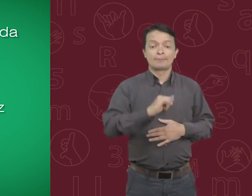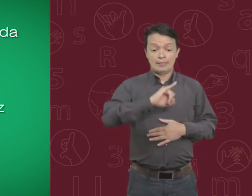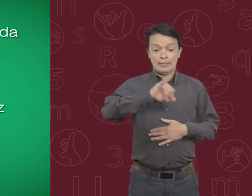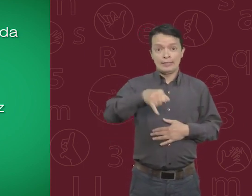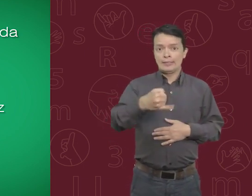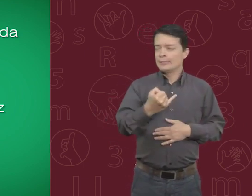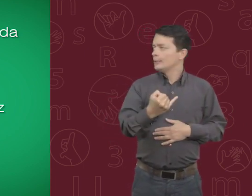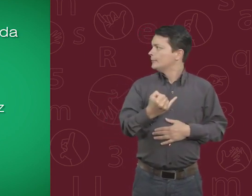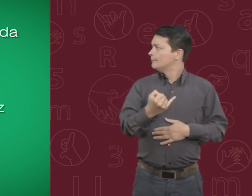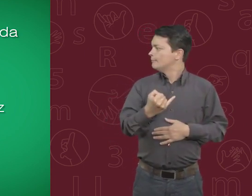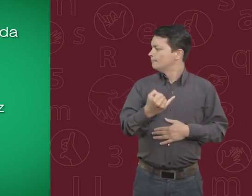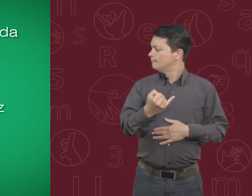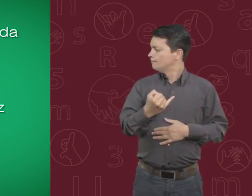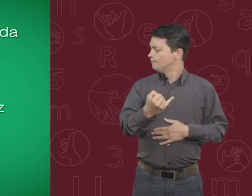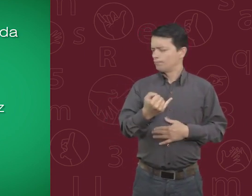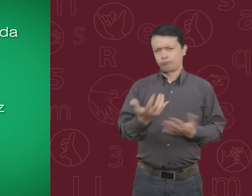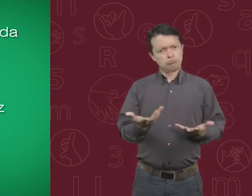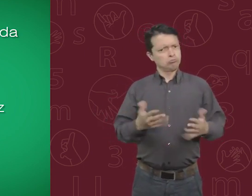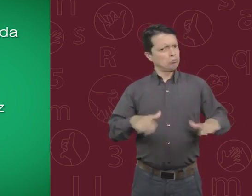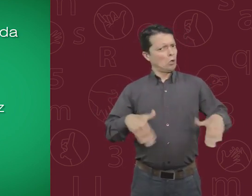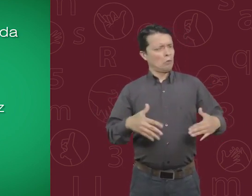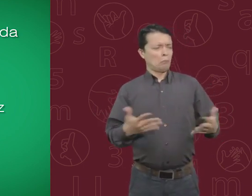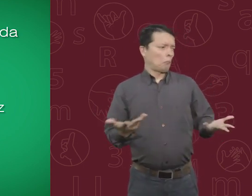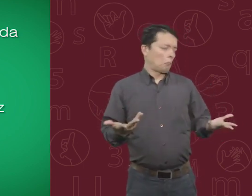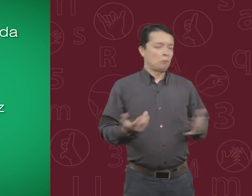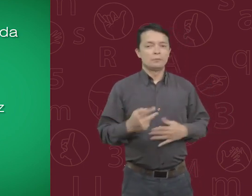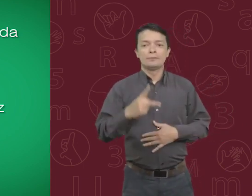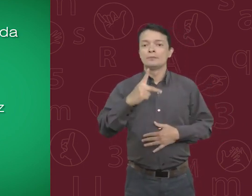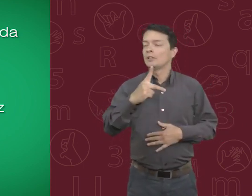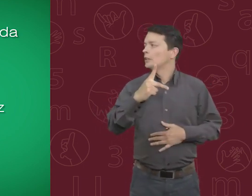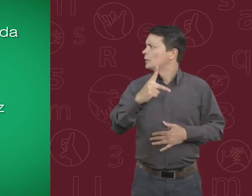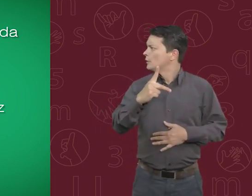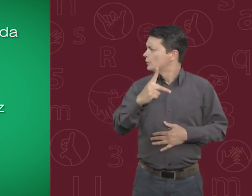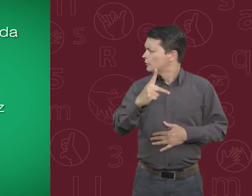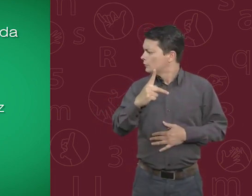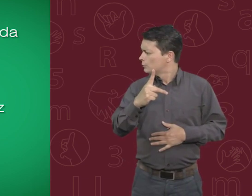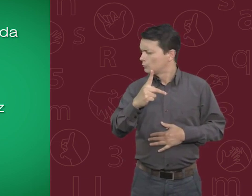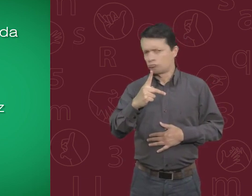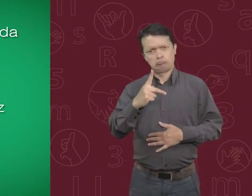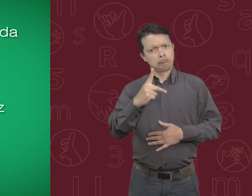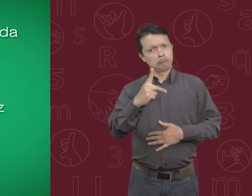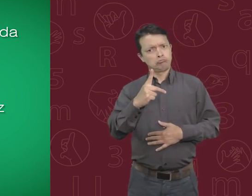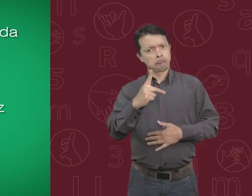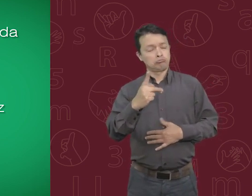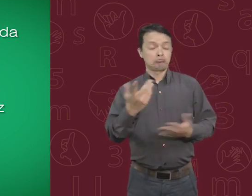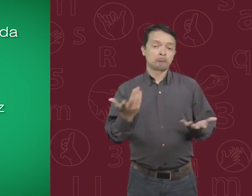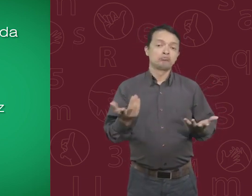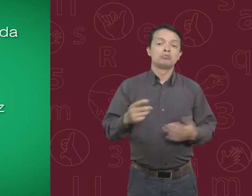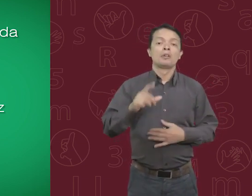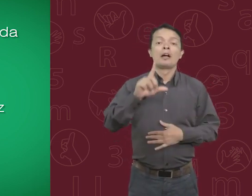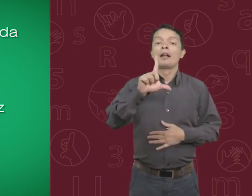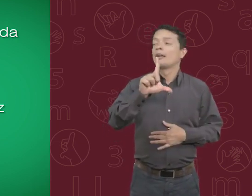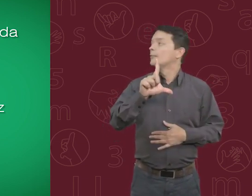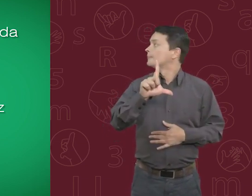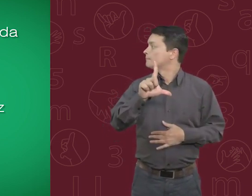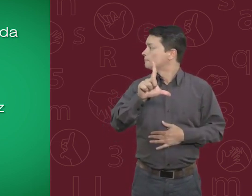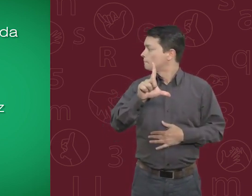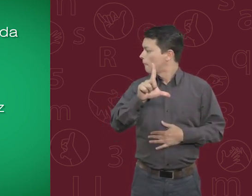J. Tampoco. K. Bueno. L.